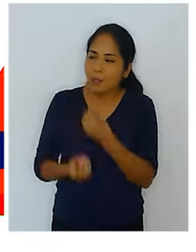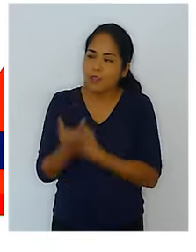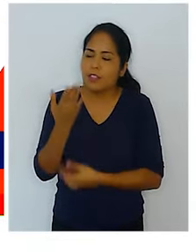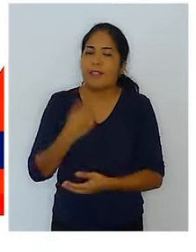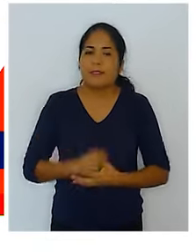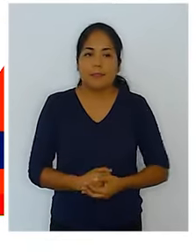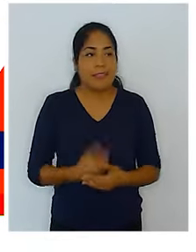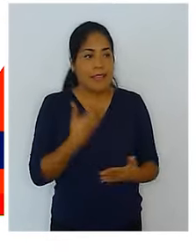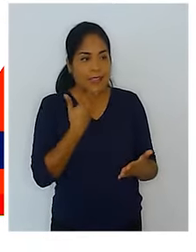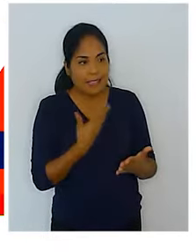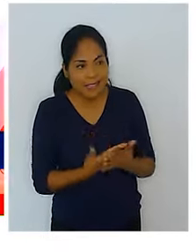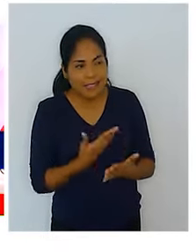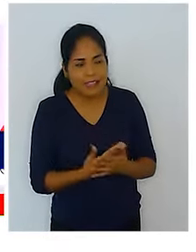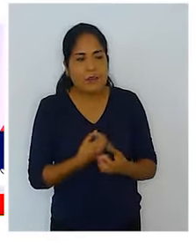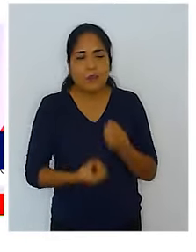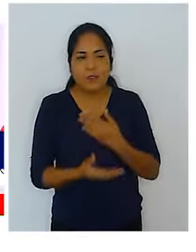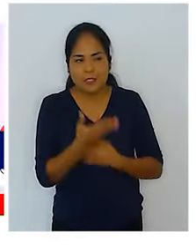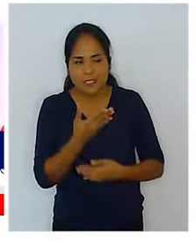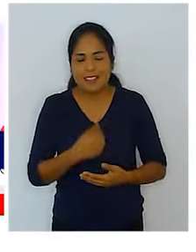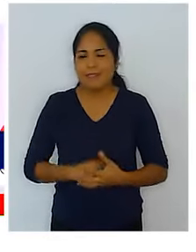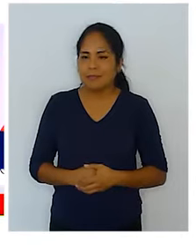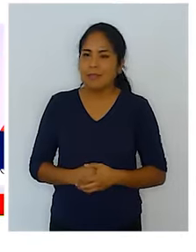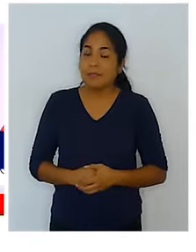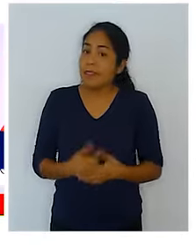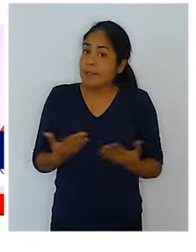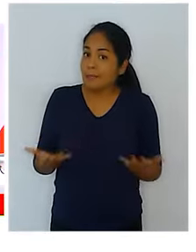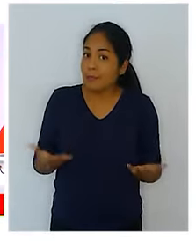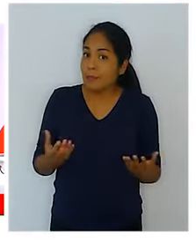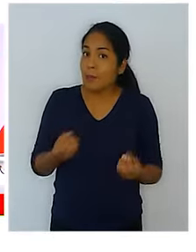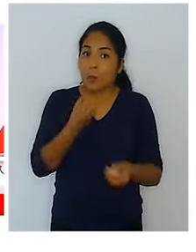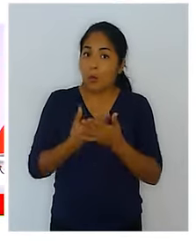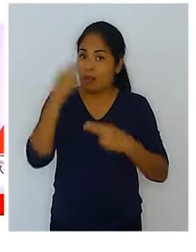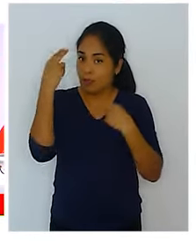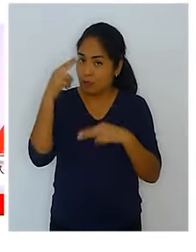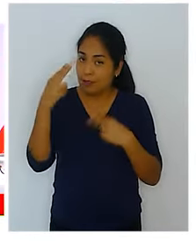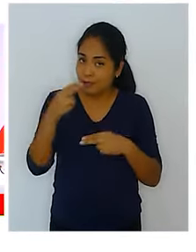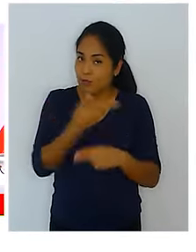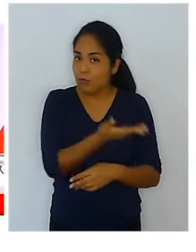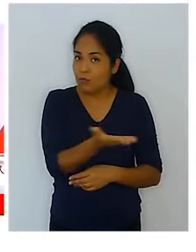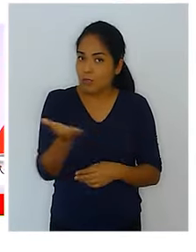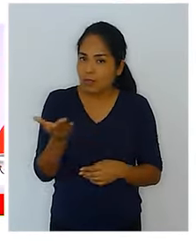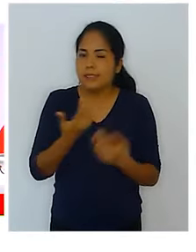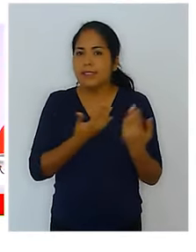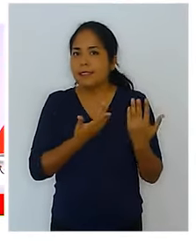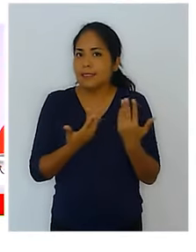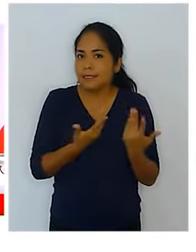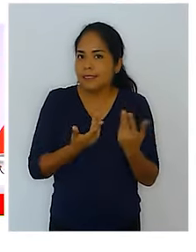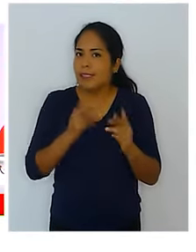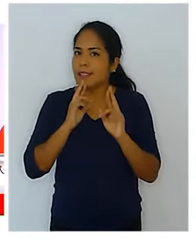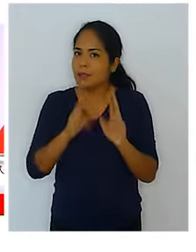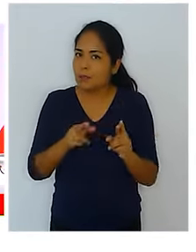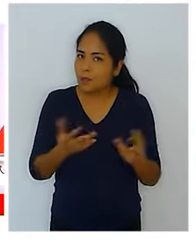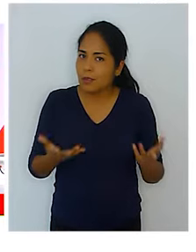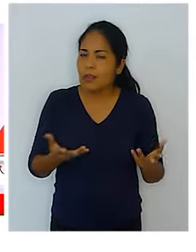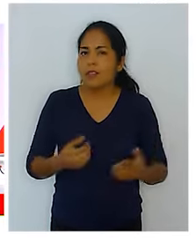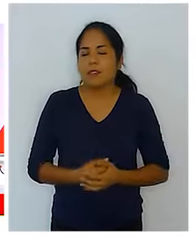minutos. Buenos días, mil gracias. Gracias, buenos días, Claudia. Bien, ahí están buenas noticias partiendo de ello para todos que estaban